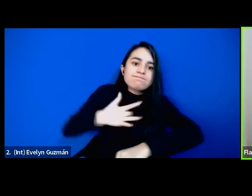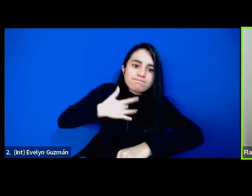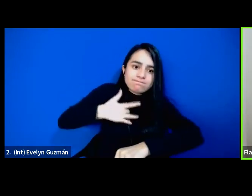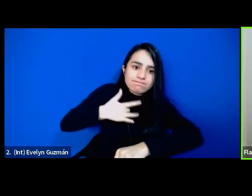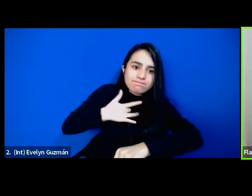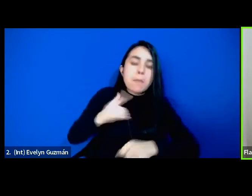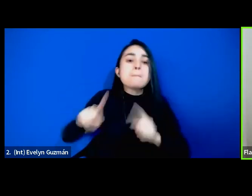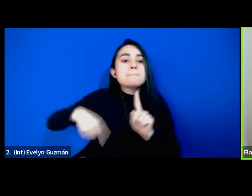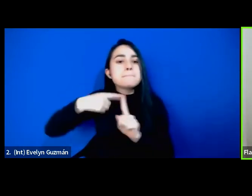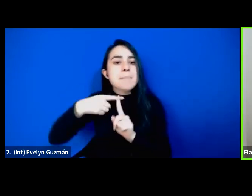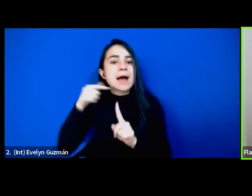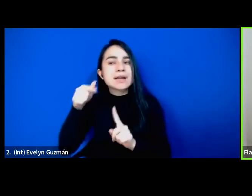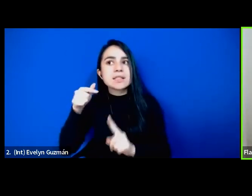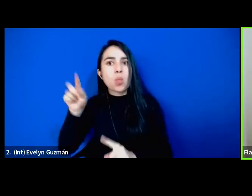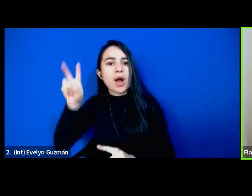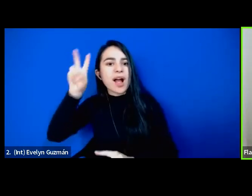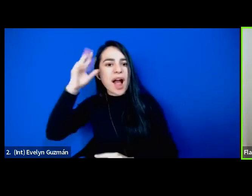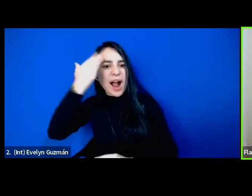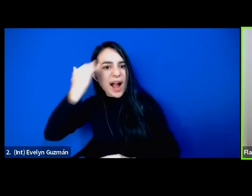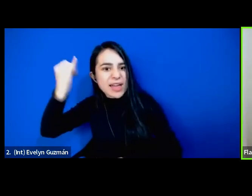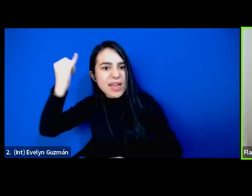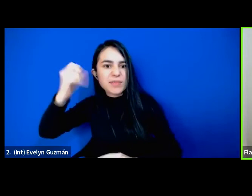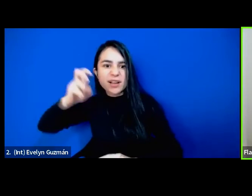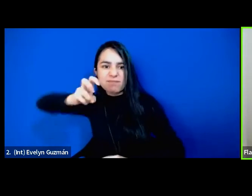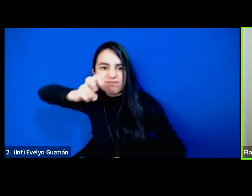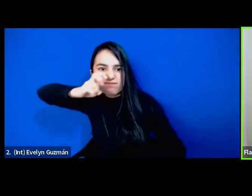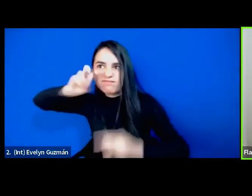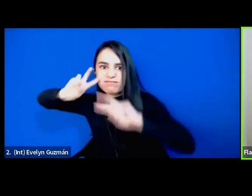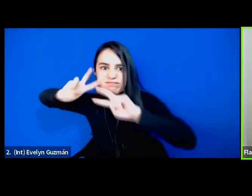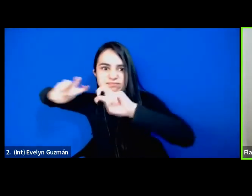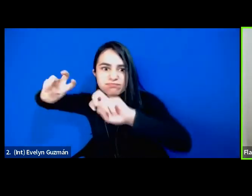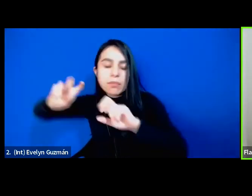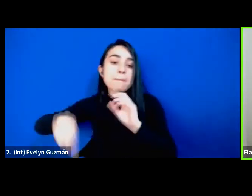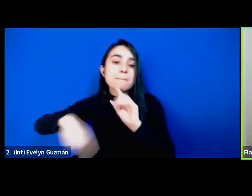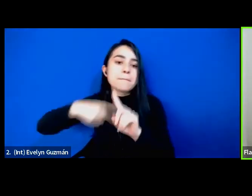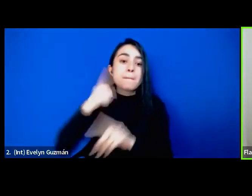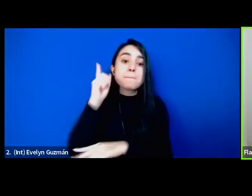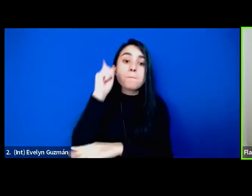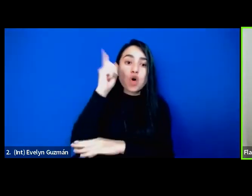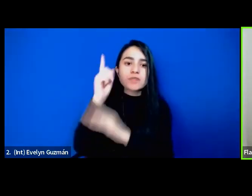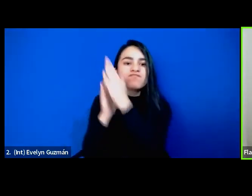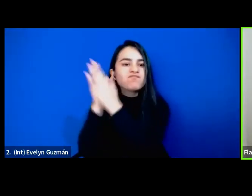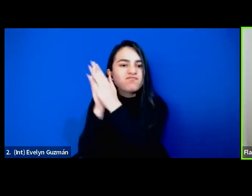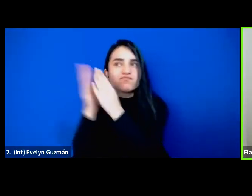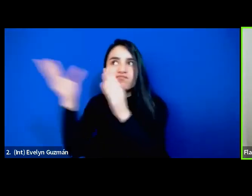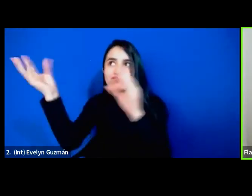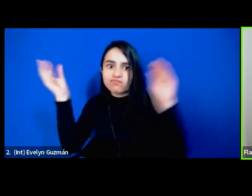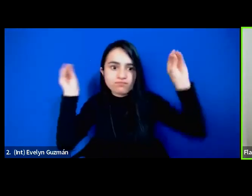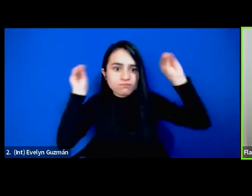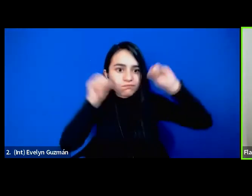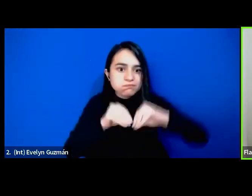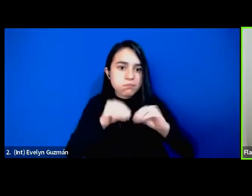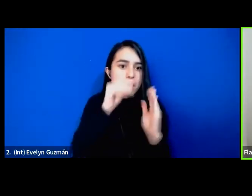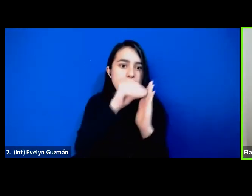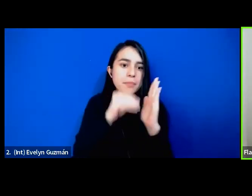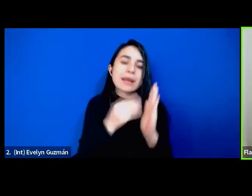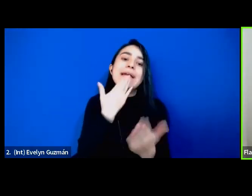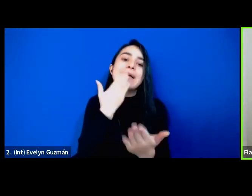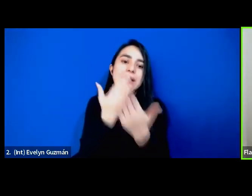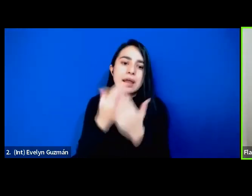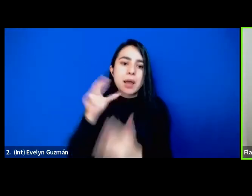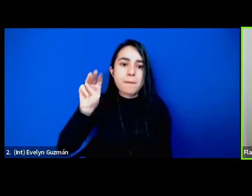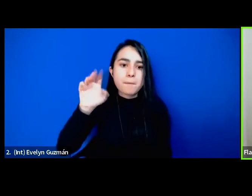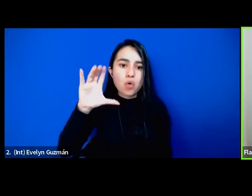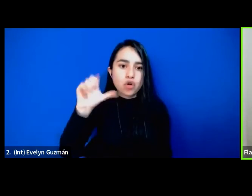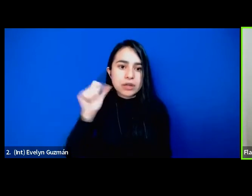académico y las esperanzas políticas también. Muchas gracias, Mónica, por nos brindar con